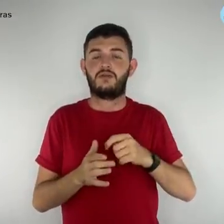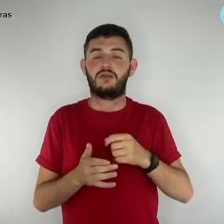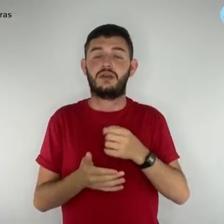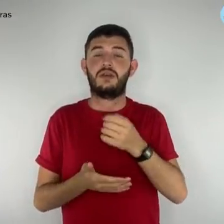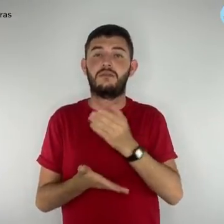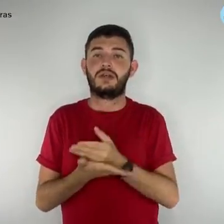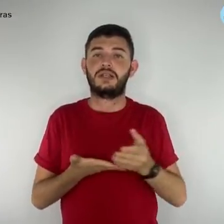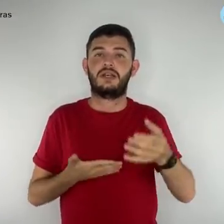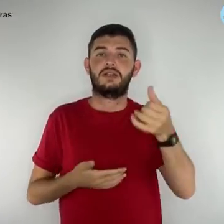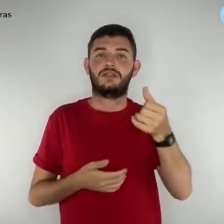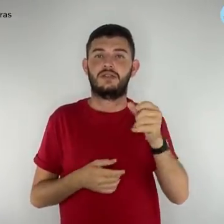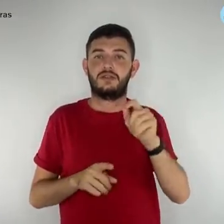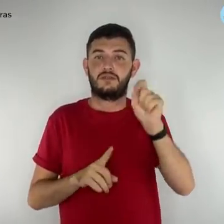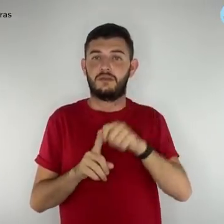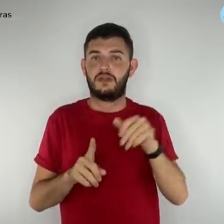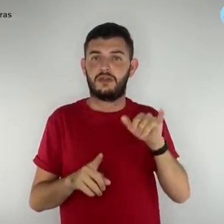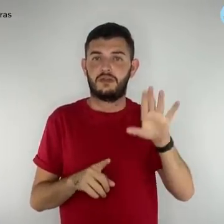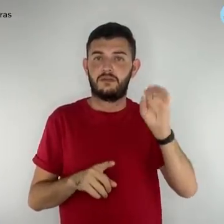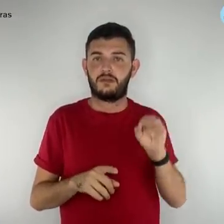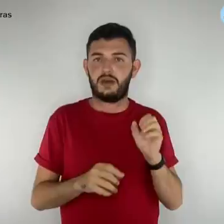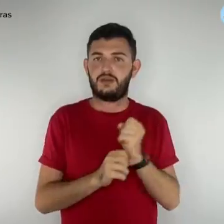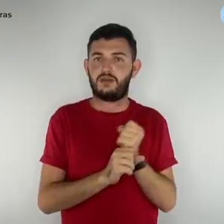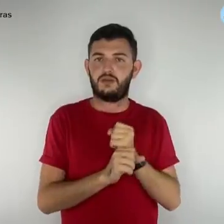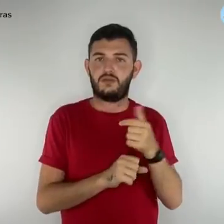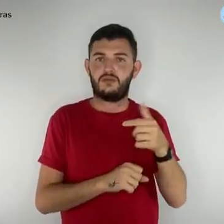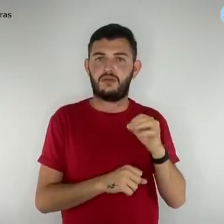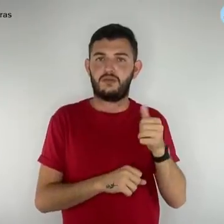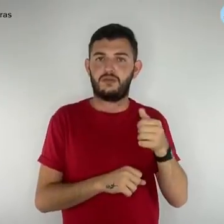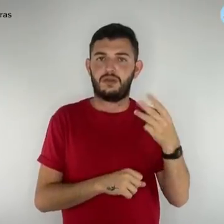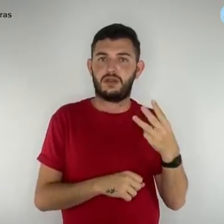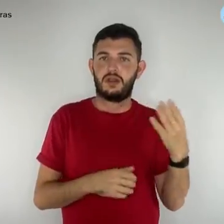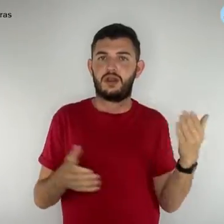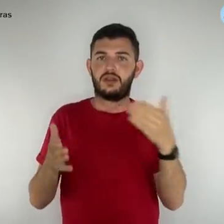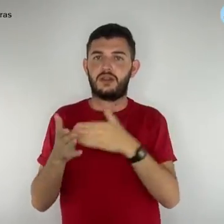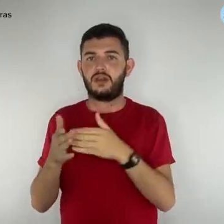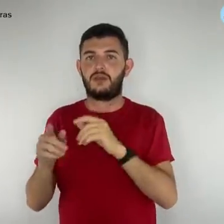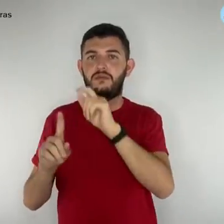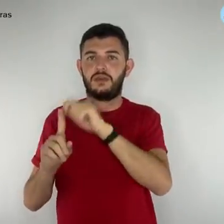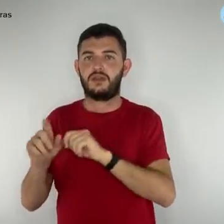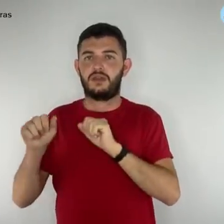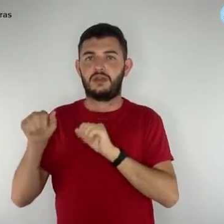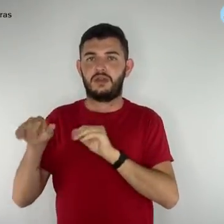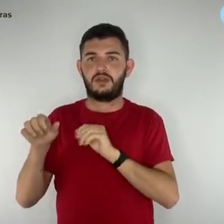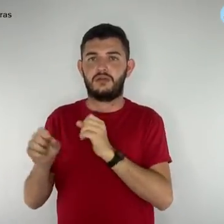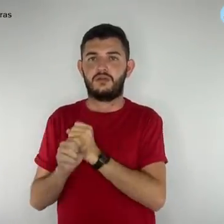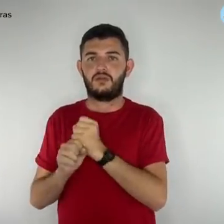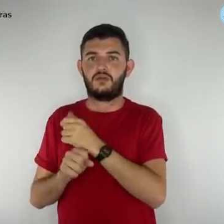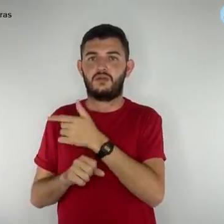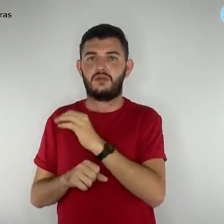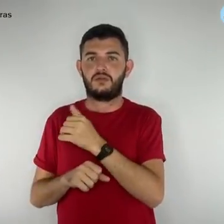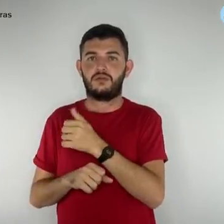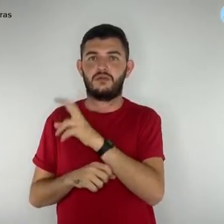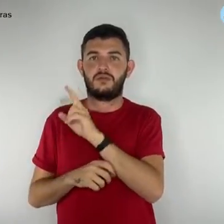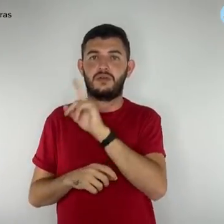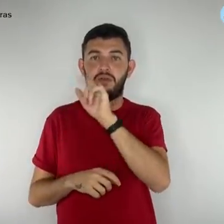2013 a setembro de 2015 ao fim das quais os educadores do Distrito Federal